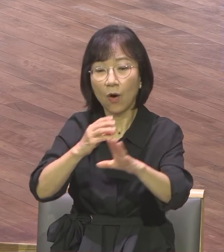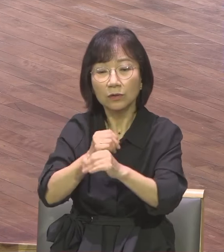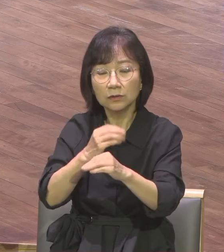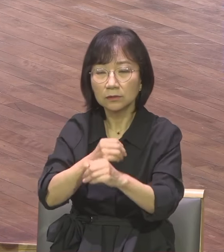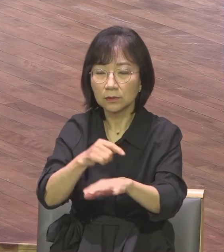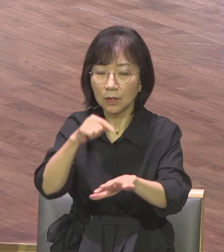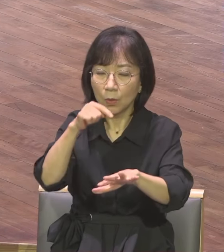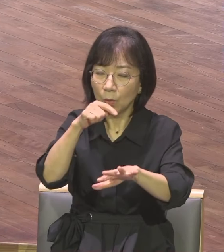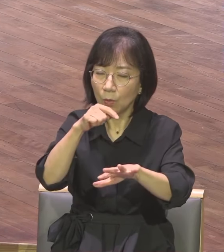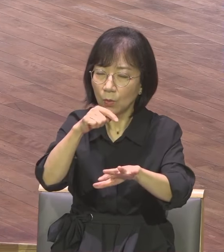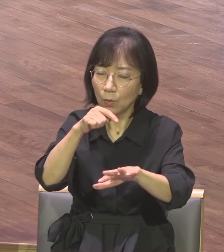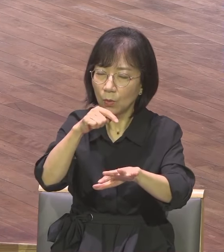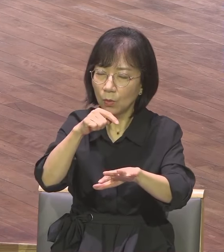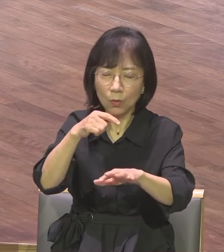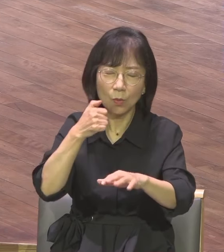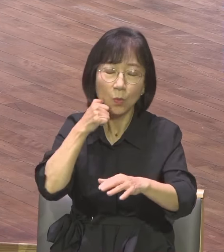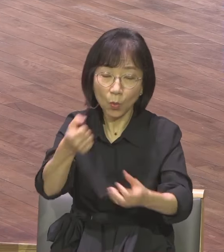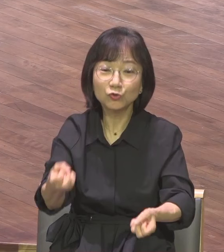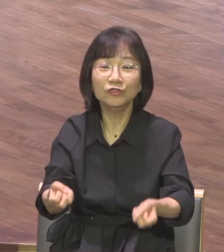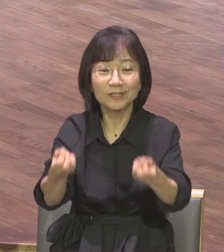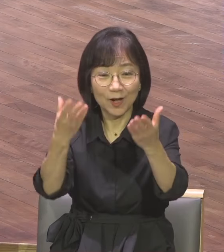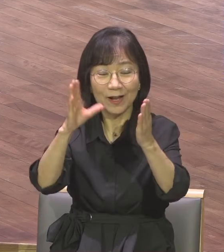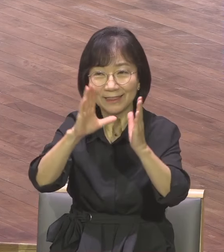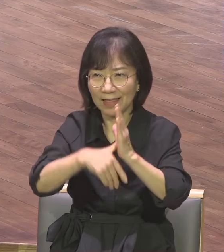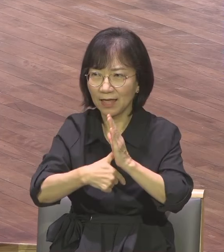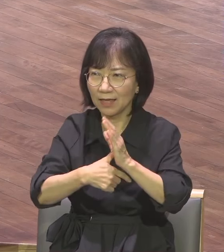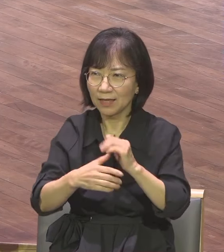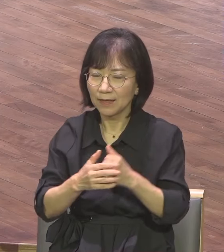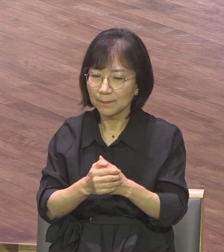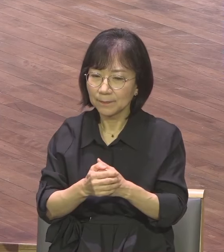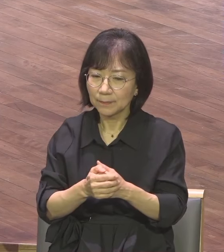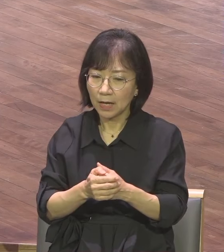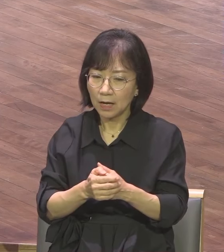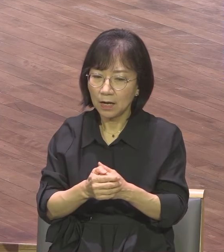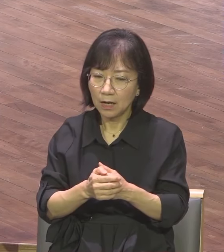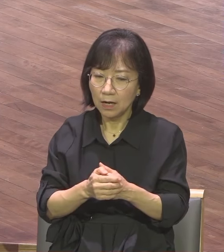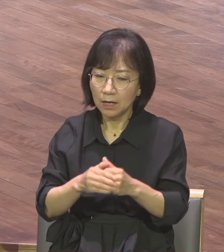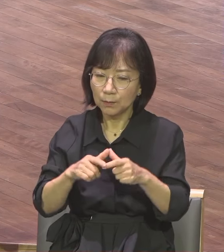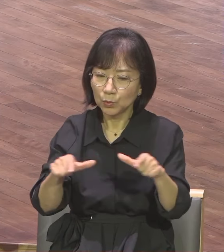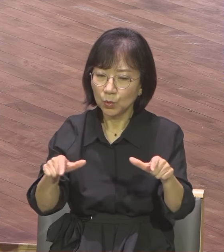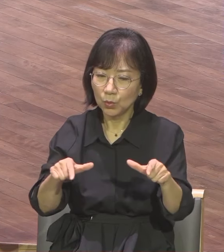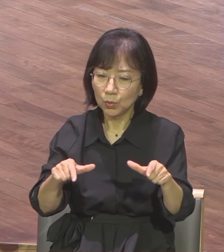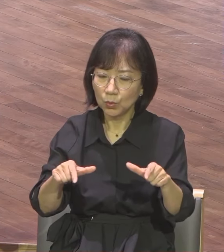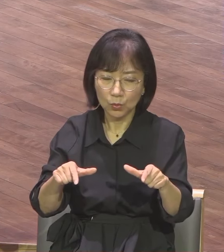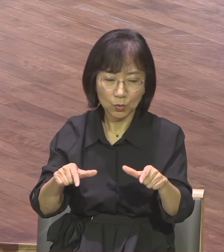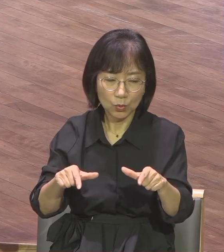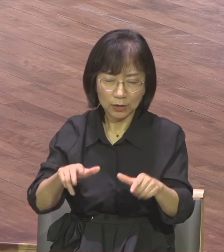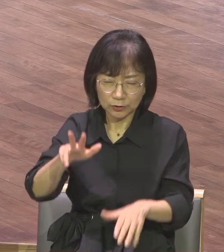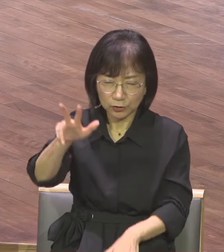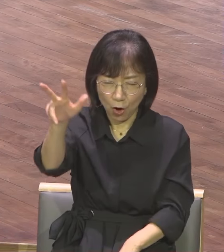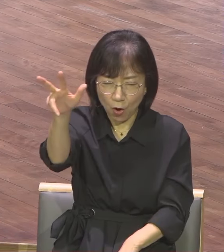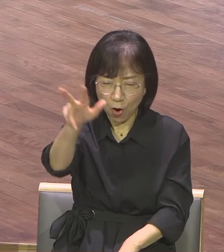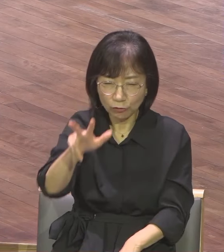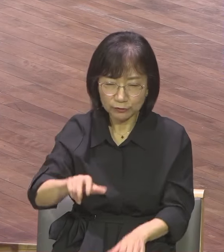2만 5천에서 3만 명 거주합니다 오순절 날이 되면 전국에 흩어진 디아스포라인들이